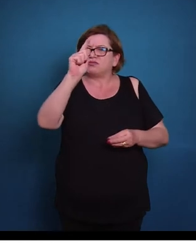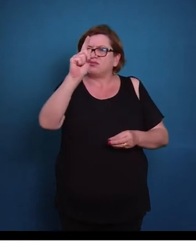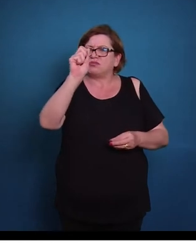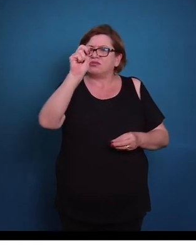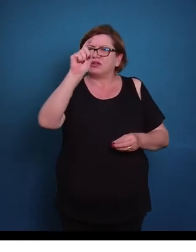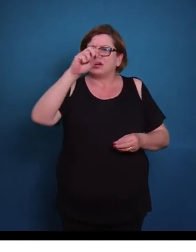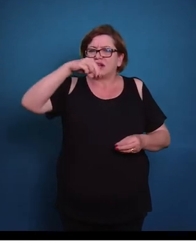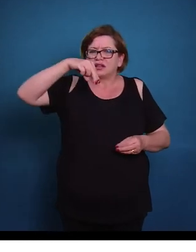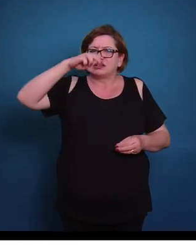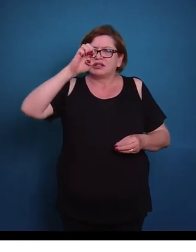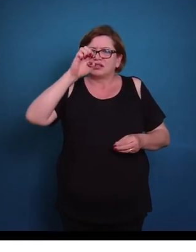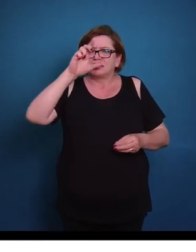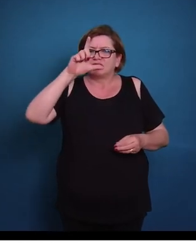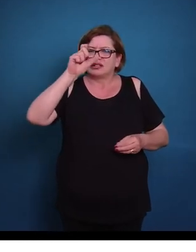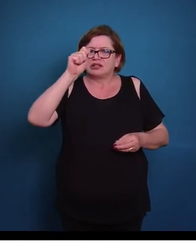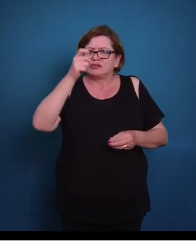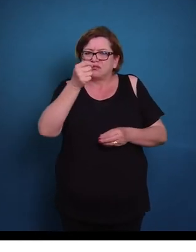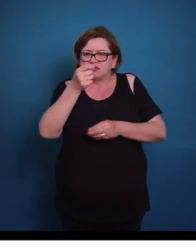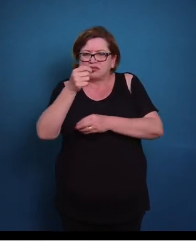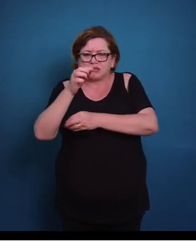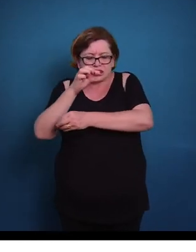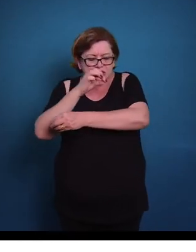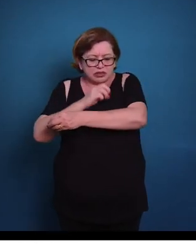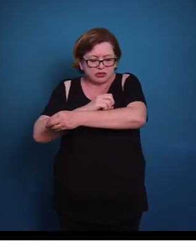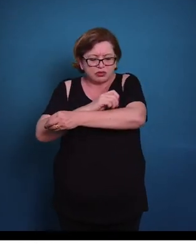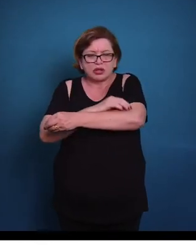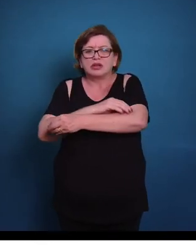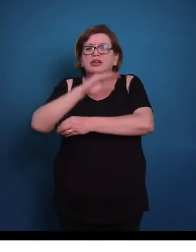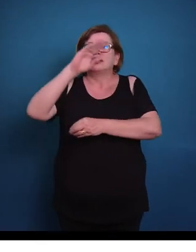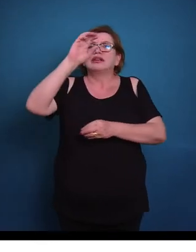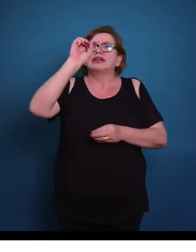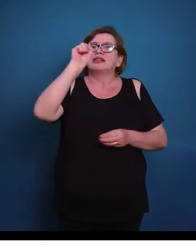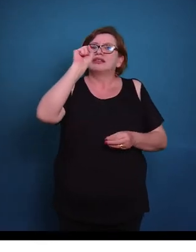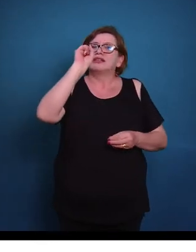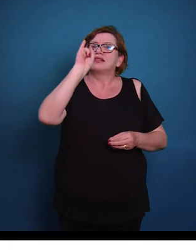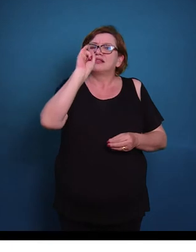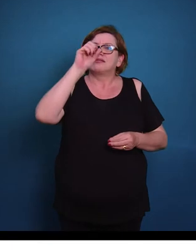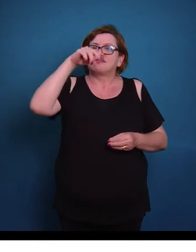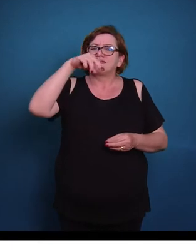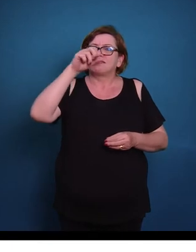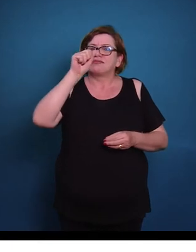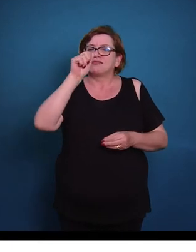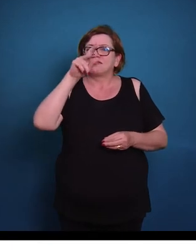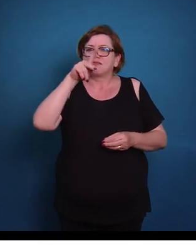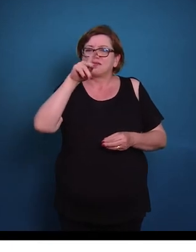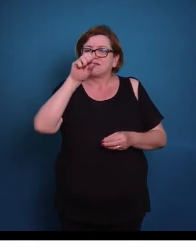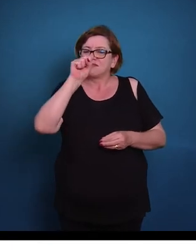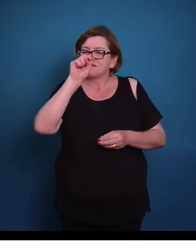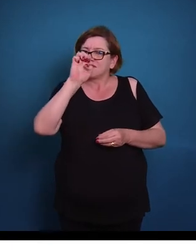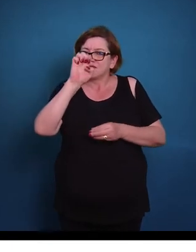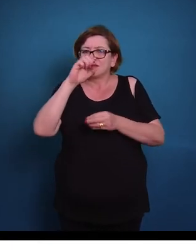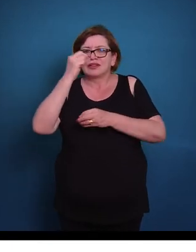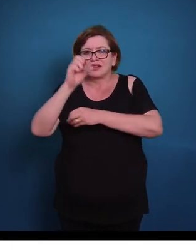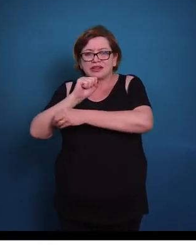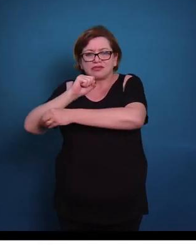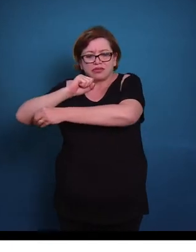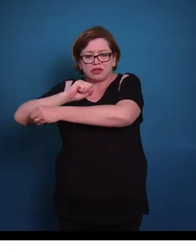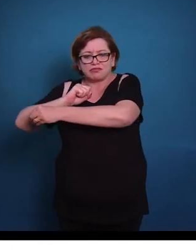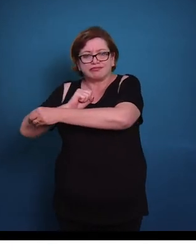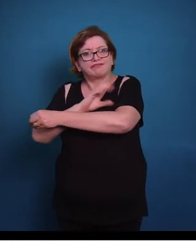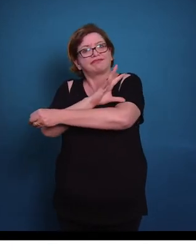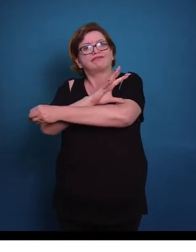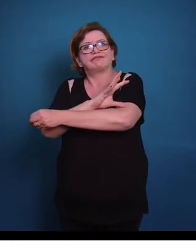terminar no que nós chamamos de botão sináptico, que é na sinapse. A sinapse é uma região onde vai ser transmitido, no caso, o impulso